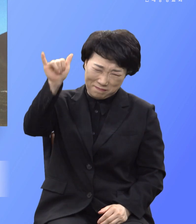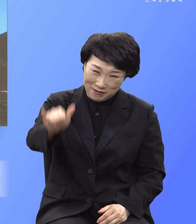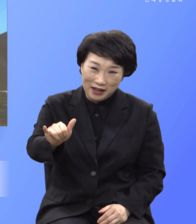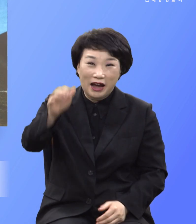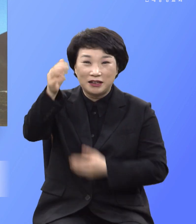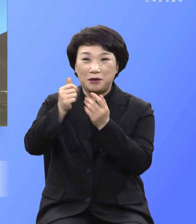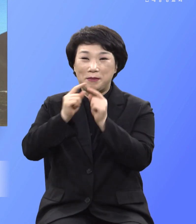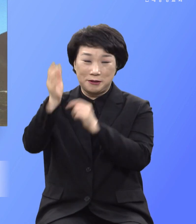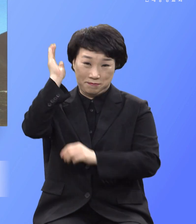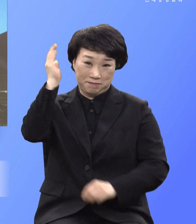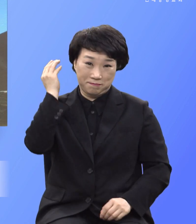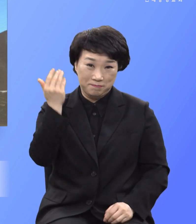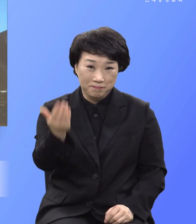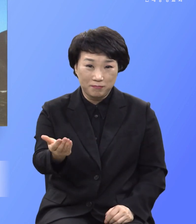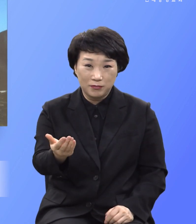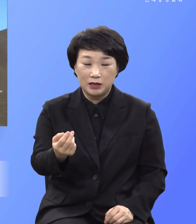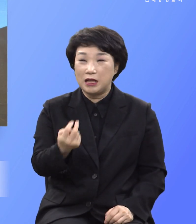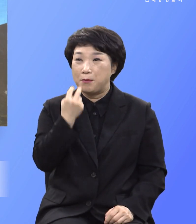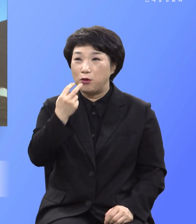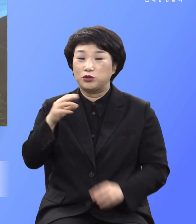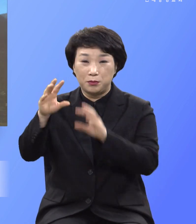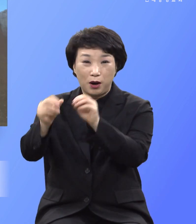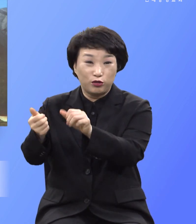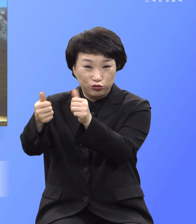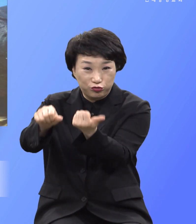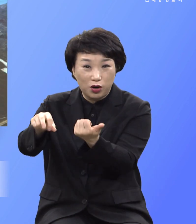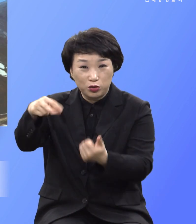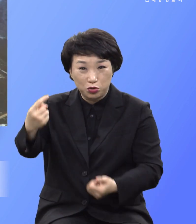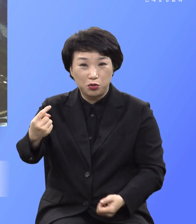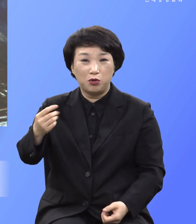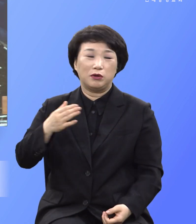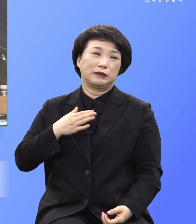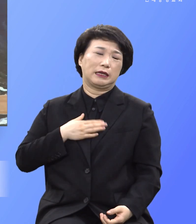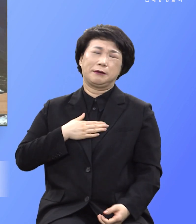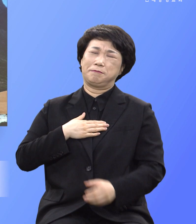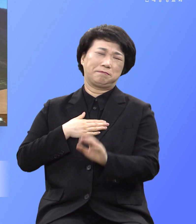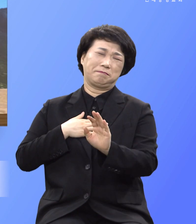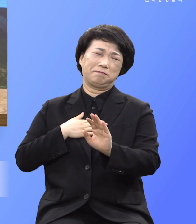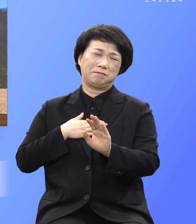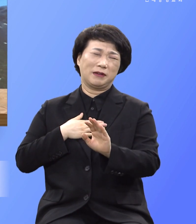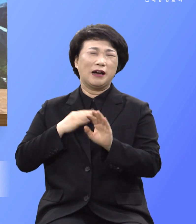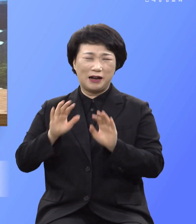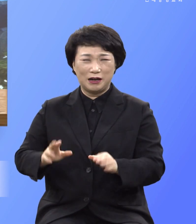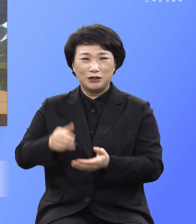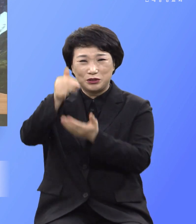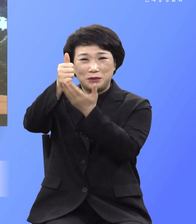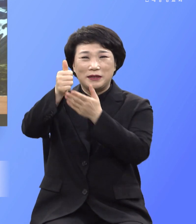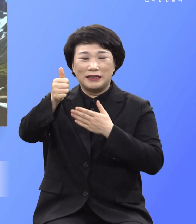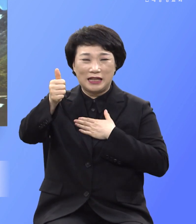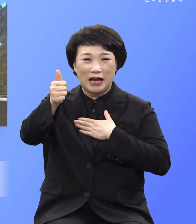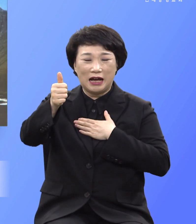내 목숨이 중단되는 일이 있을지라도 주님이 나를 토고의